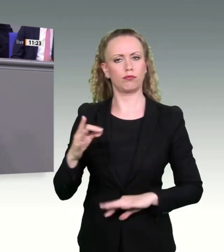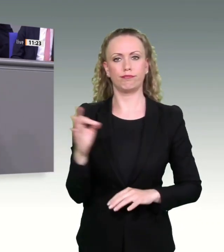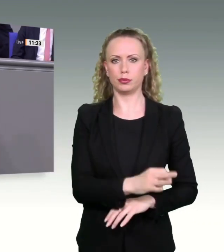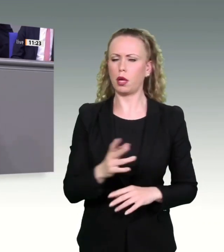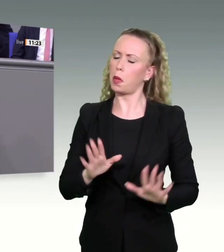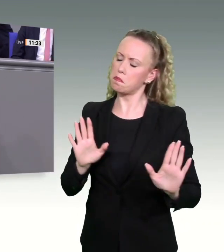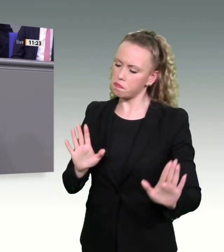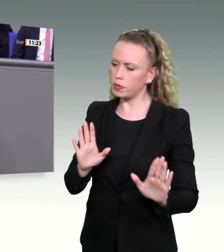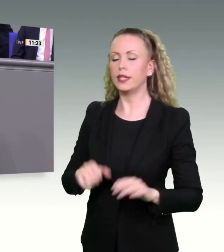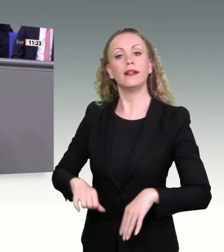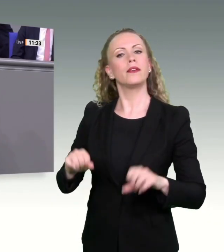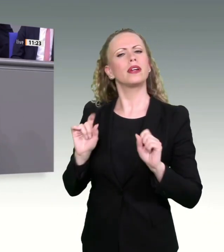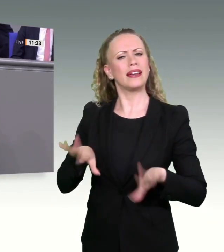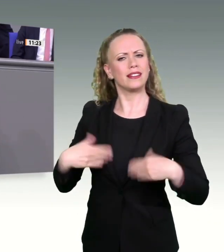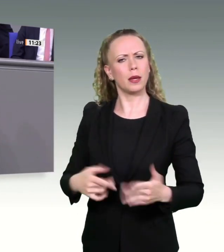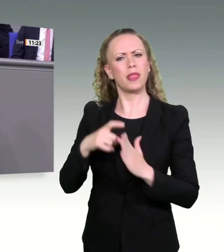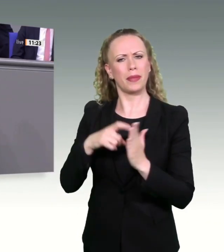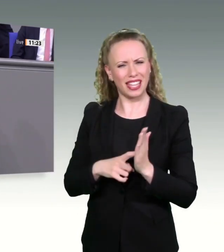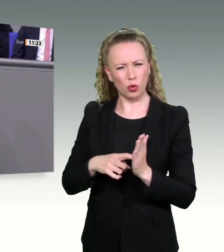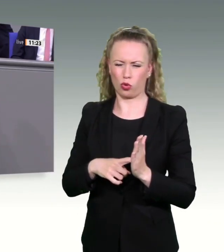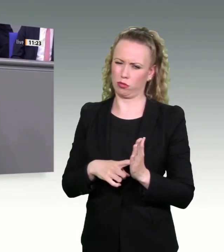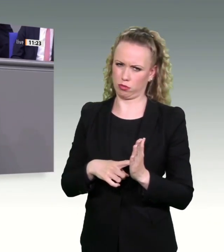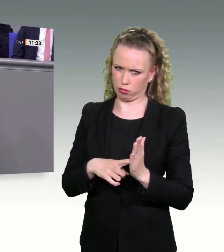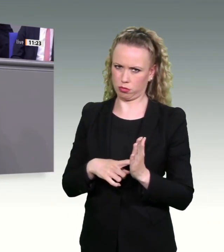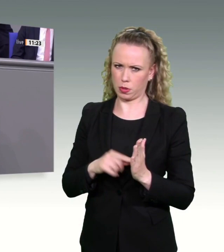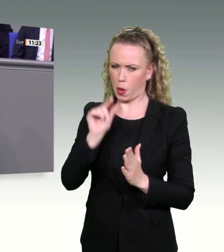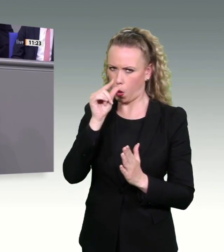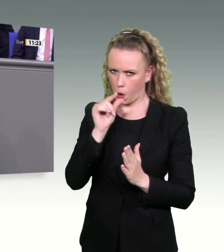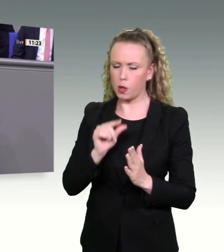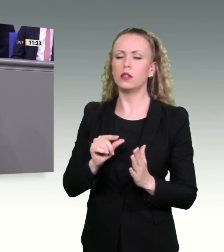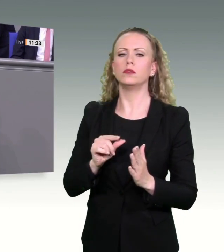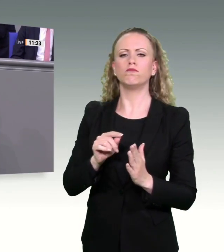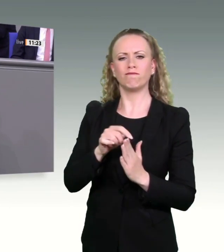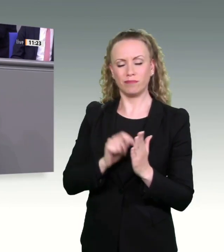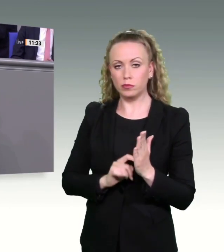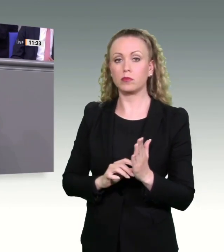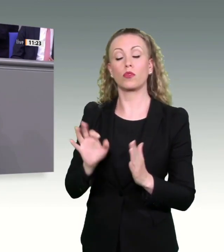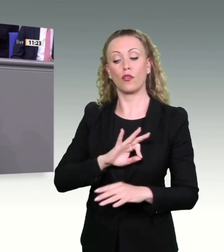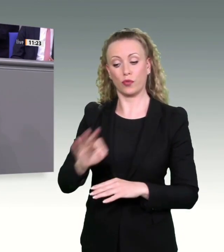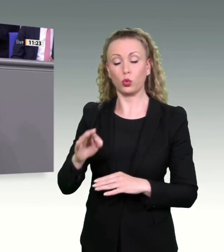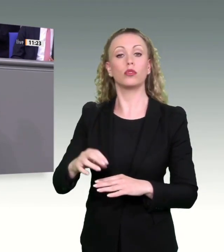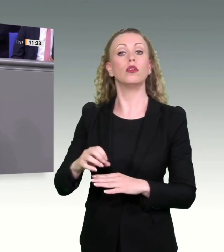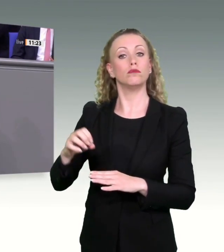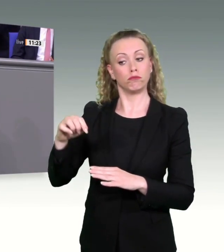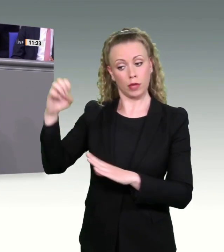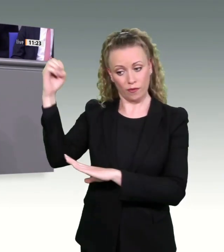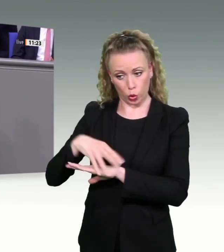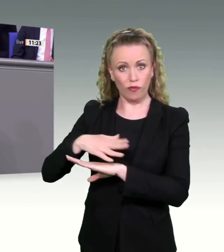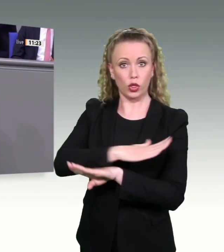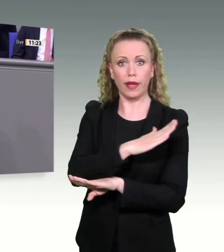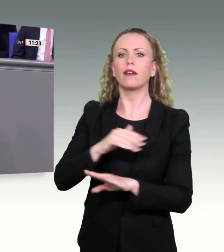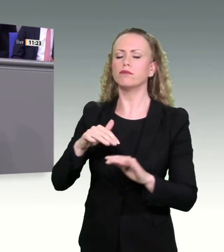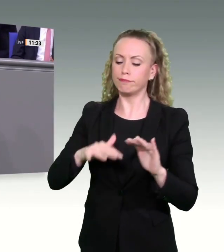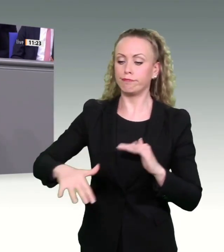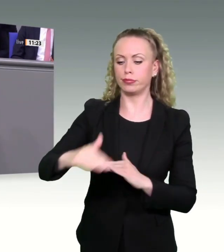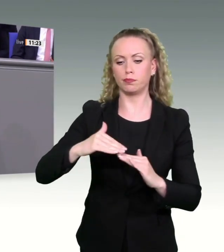kann der Ausbau von Photovoltaikanlagen naturschutzverträglich gestaltet werden. Doch das ist jedoch die